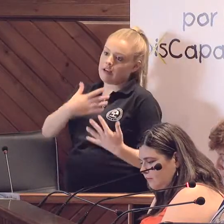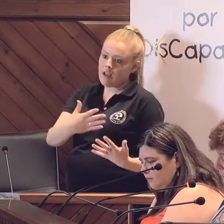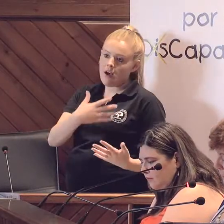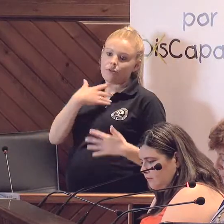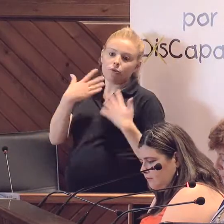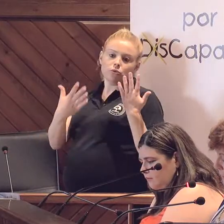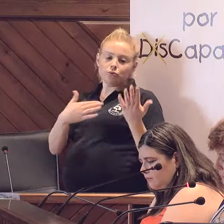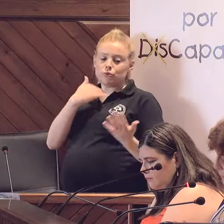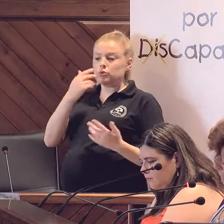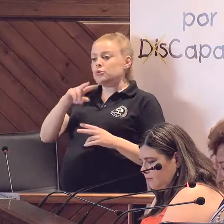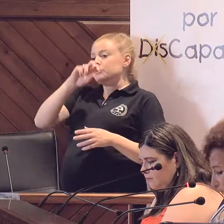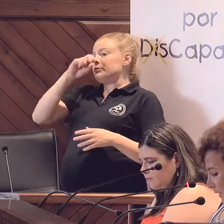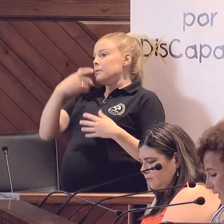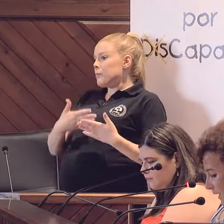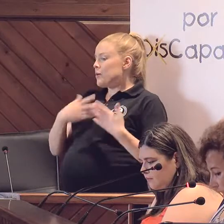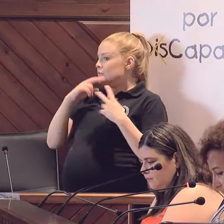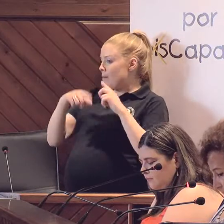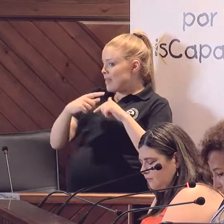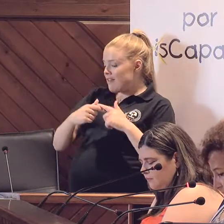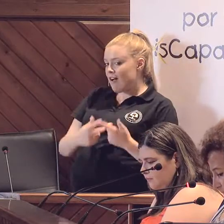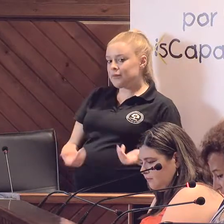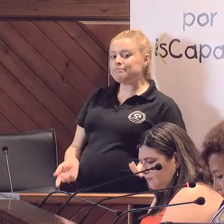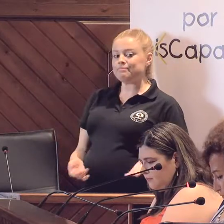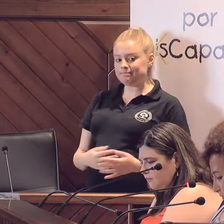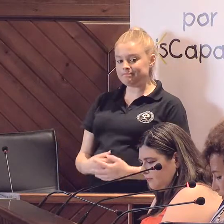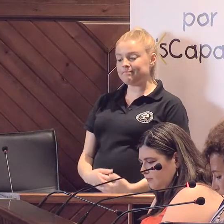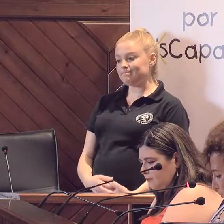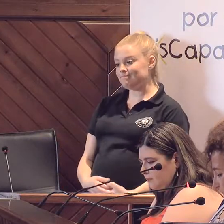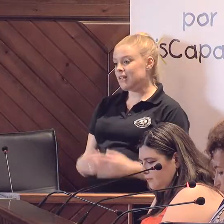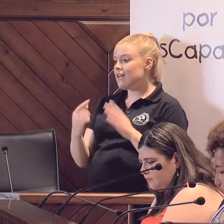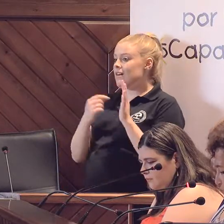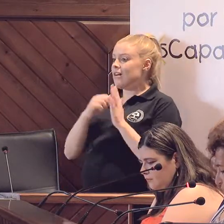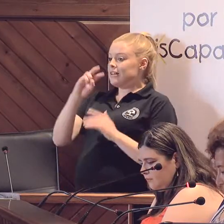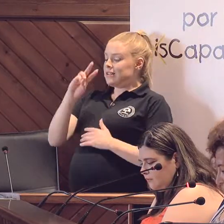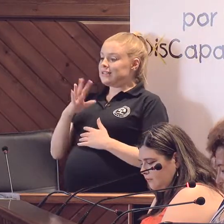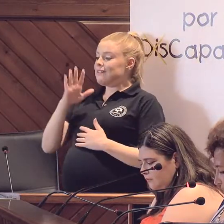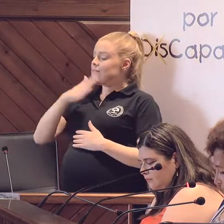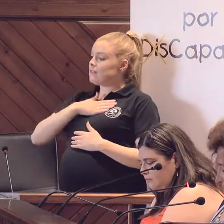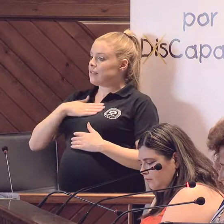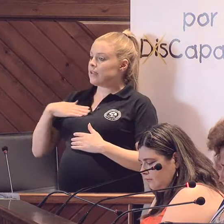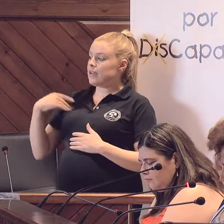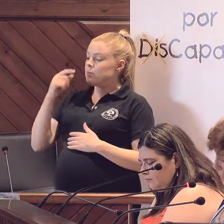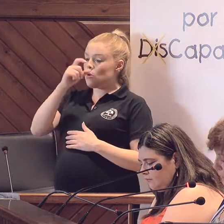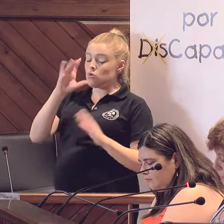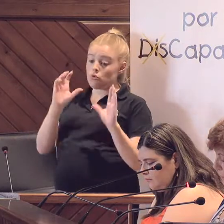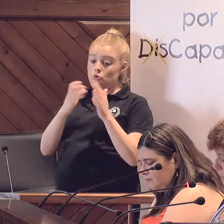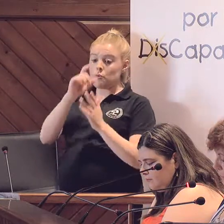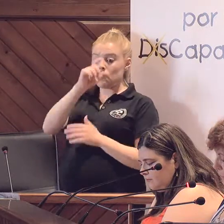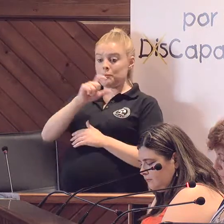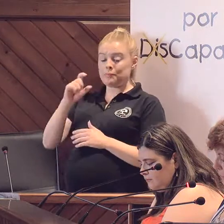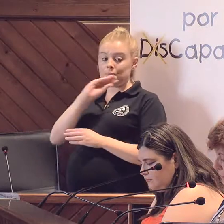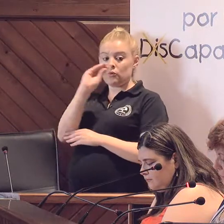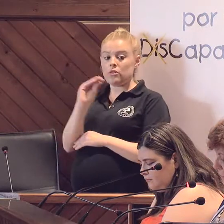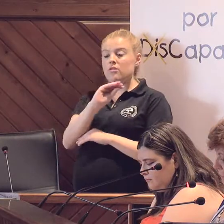de voluntariado, un respiro familiar. Bien. En tercer punto, queremos activar un grupo de cuidadores de diversos índoles como